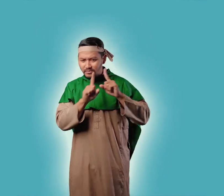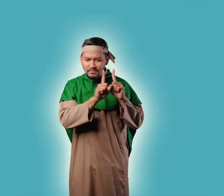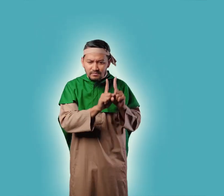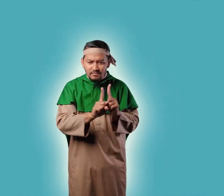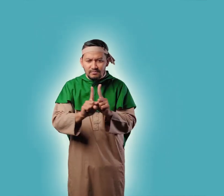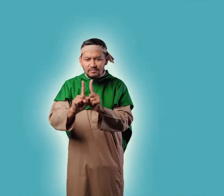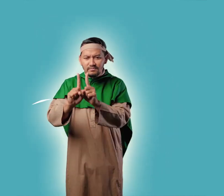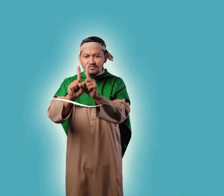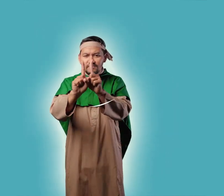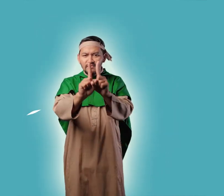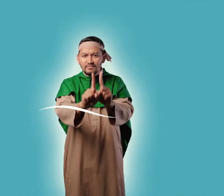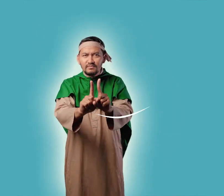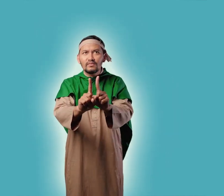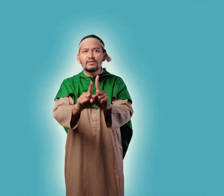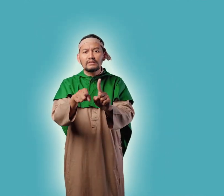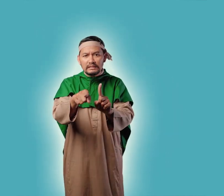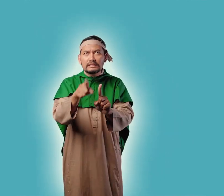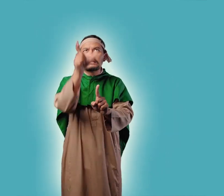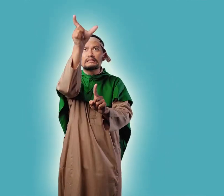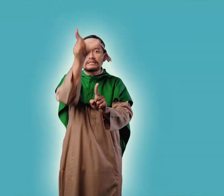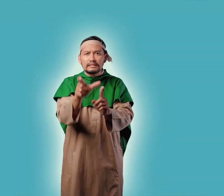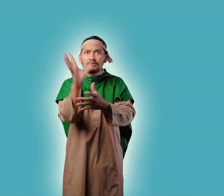kurma Agar buahnya jatuh dan bisa dimakan